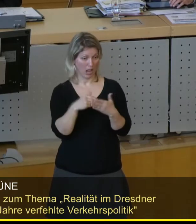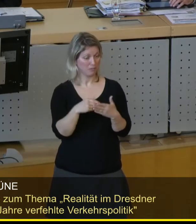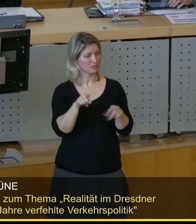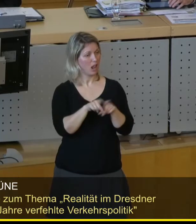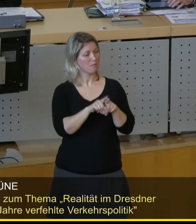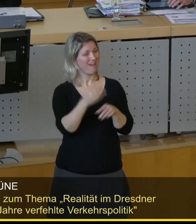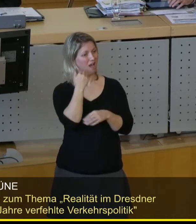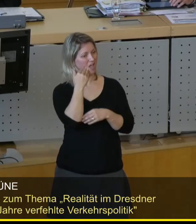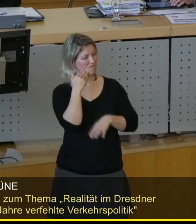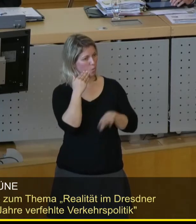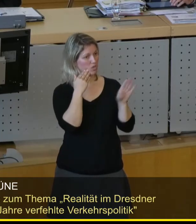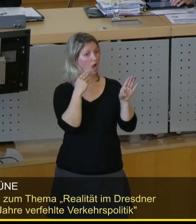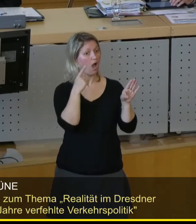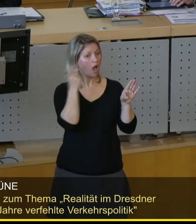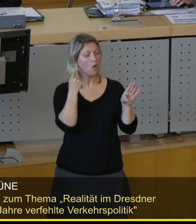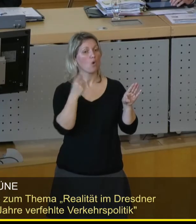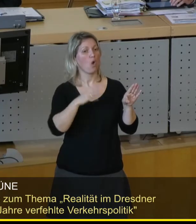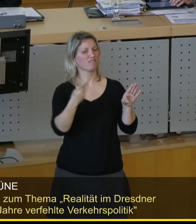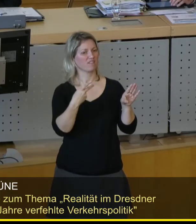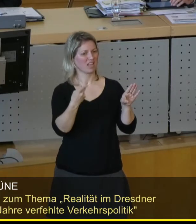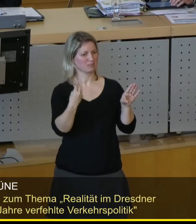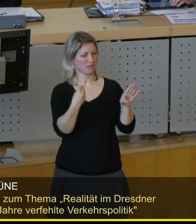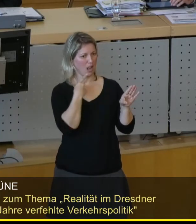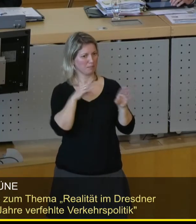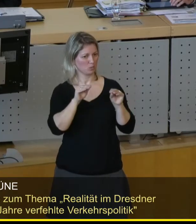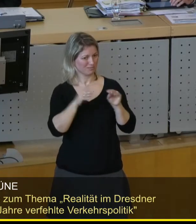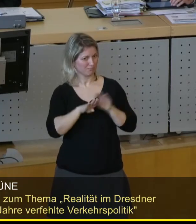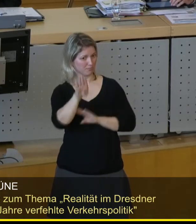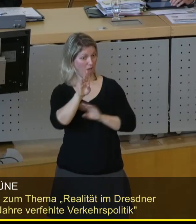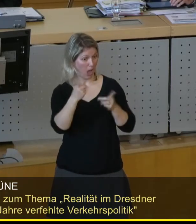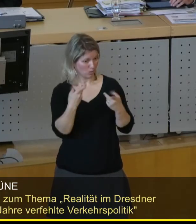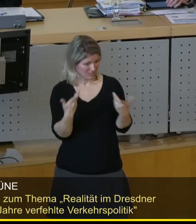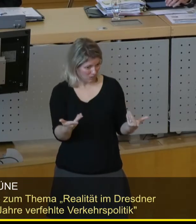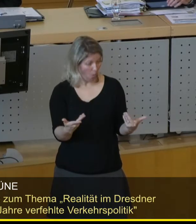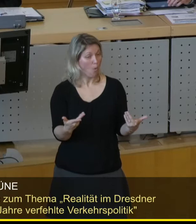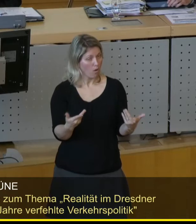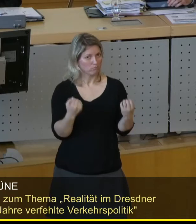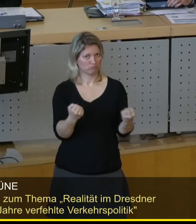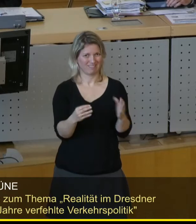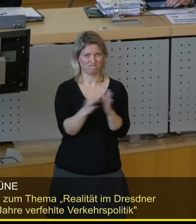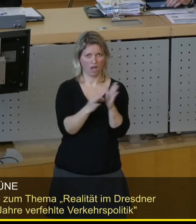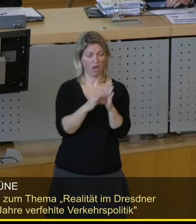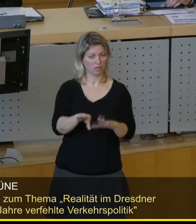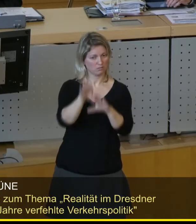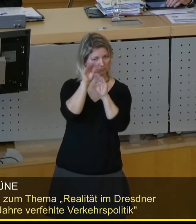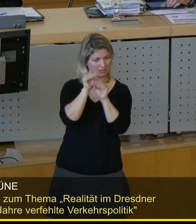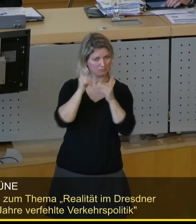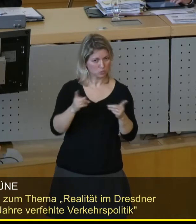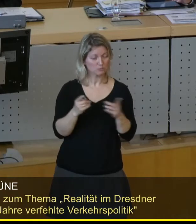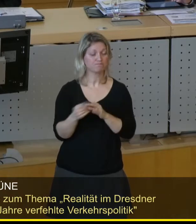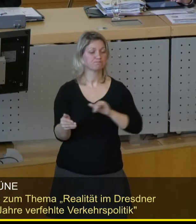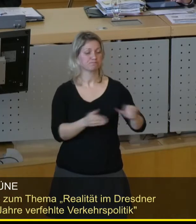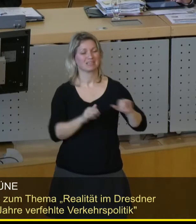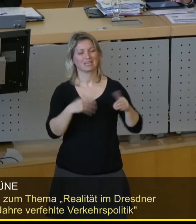Nutzung von ÖPNV auch so. Das sind zunächst erst einmal die Fakten, die man zur Kenntnis nehmen muss. Nun hat es eine politische